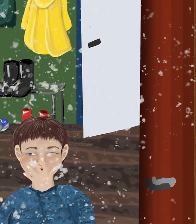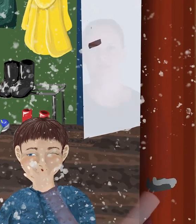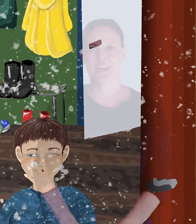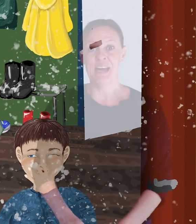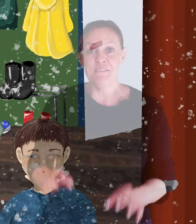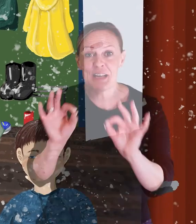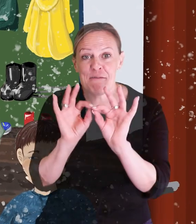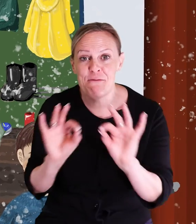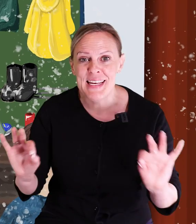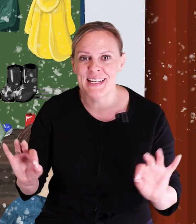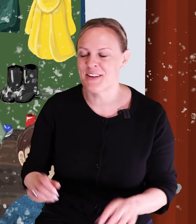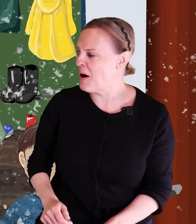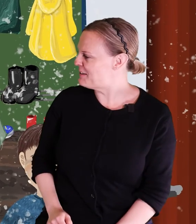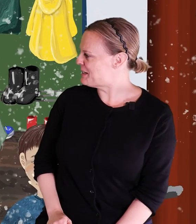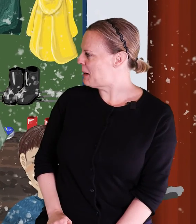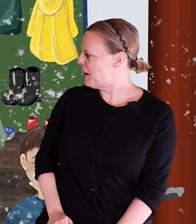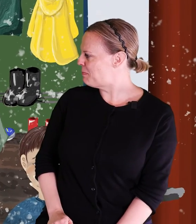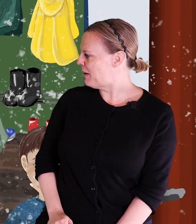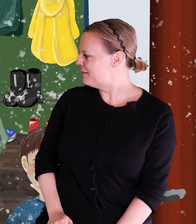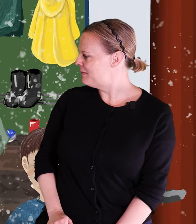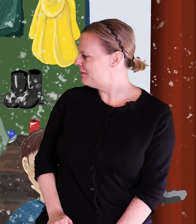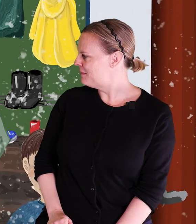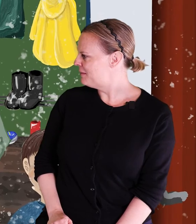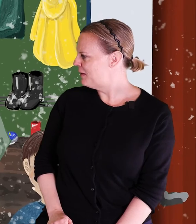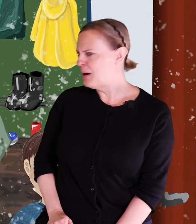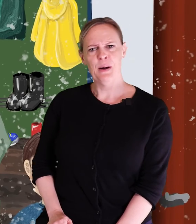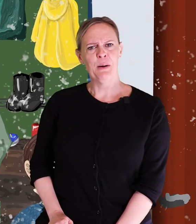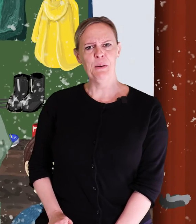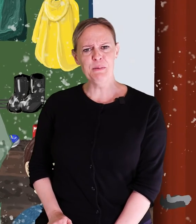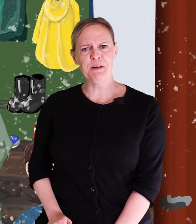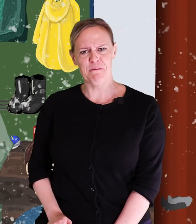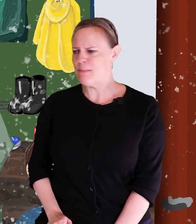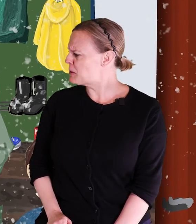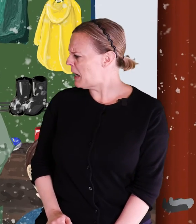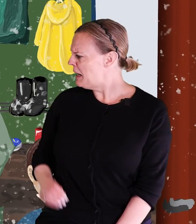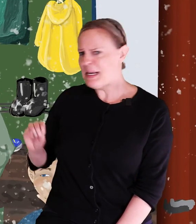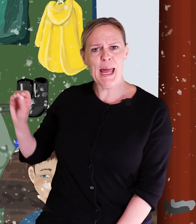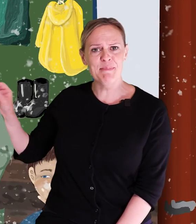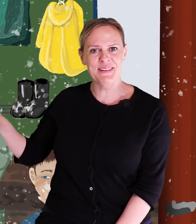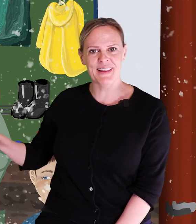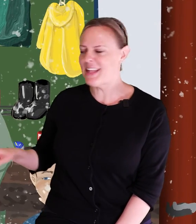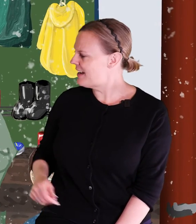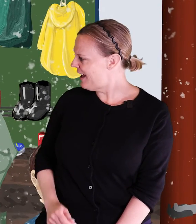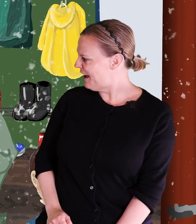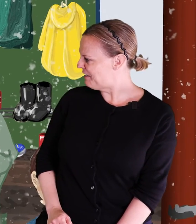Vilken fin gran, säger pappa. Hundra vän som har lämnat den här.